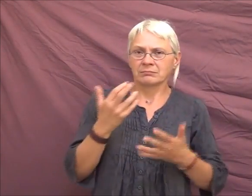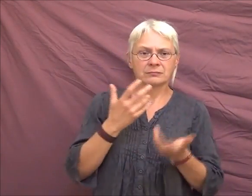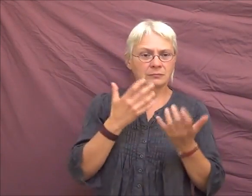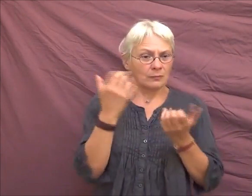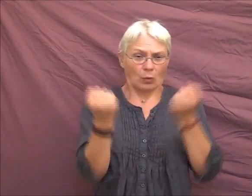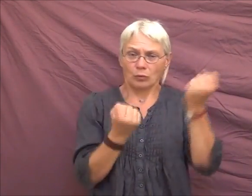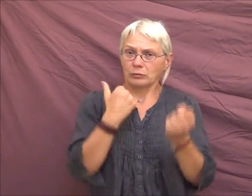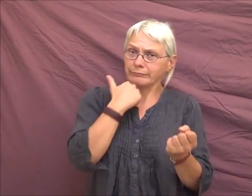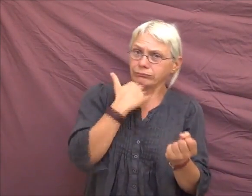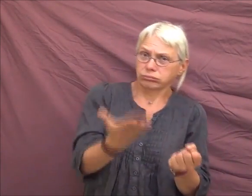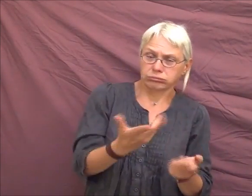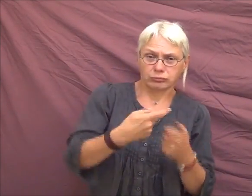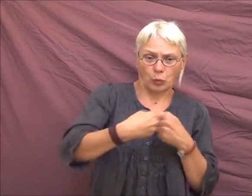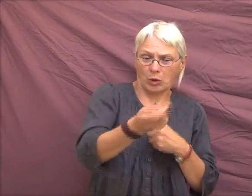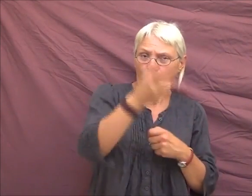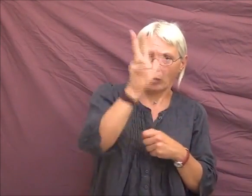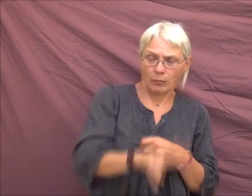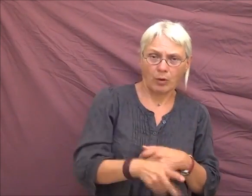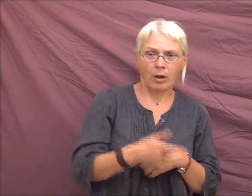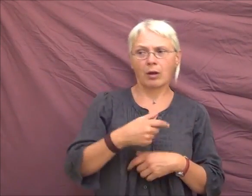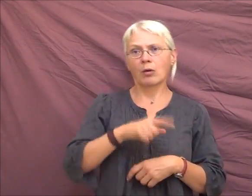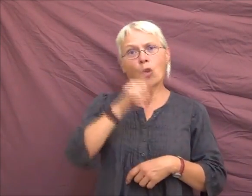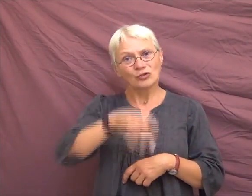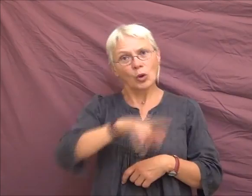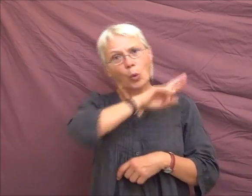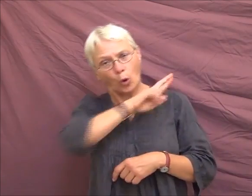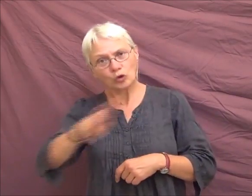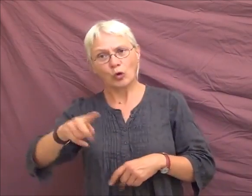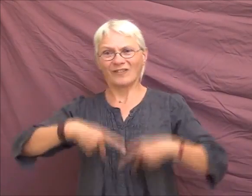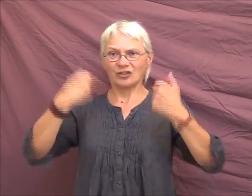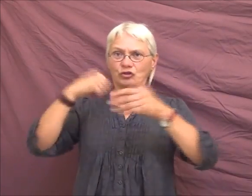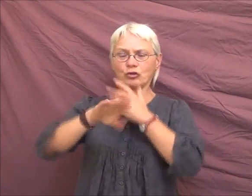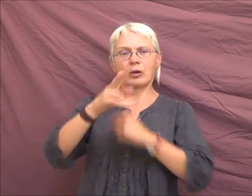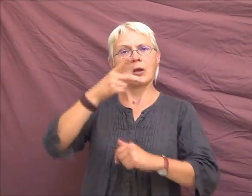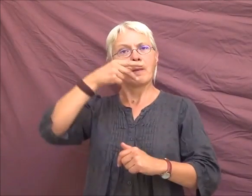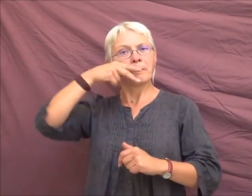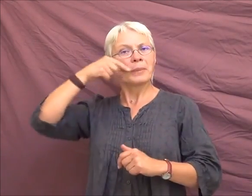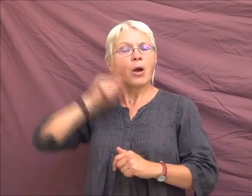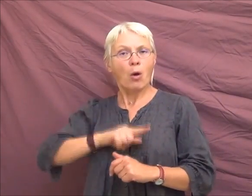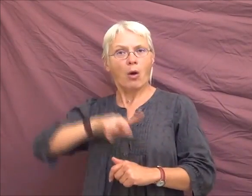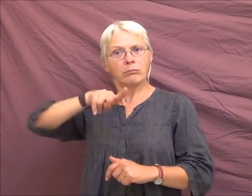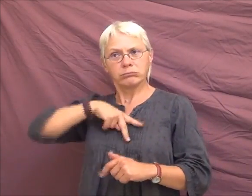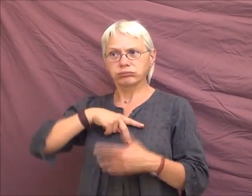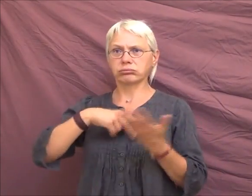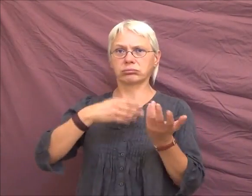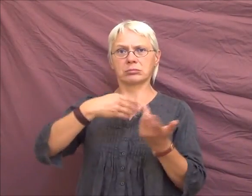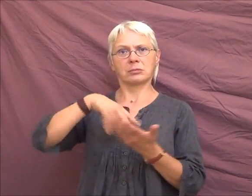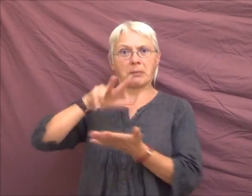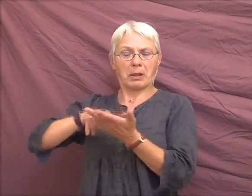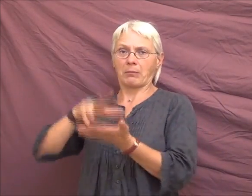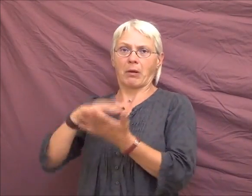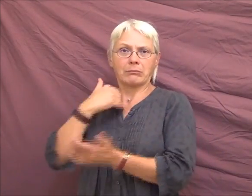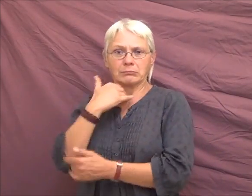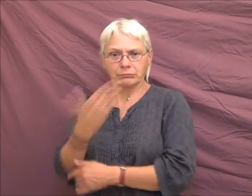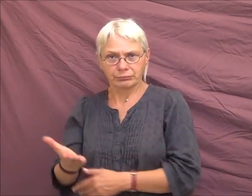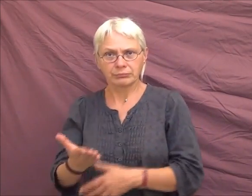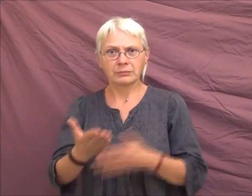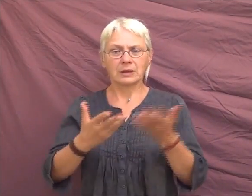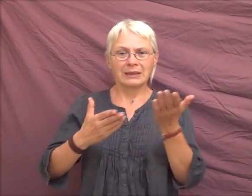Je n pas pu conduire pendant 3 mois. J'ai dû retourner chez mes parents parce que j'étais en coloc. Donc, pour m'emmener, en cours. Donc, ça a été un petit